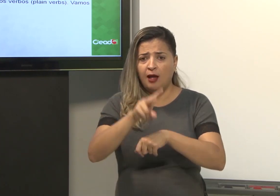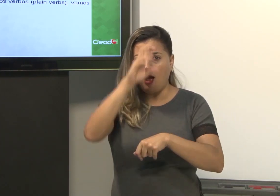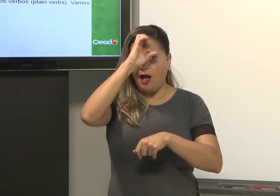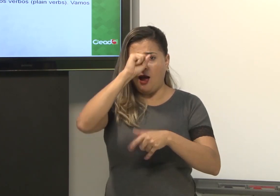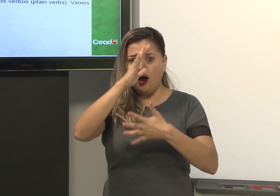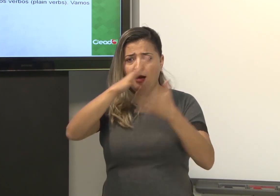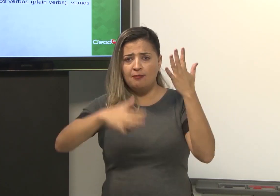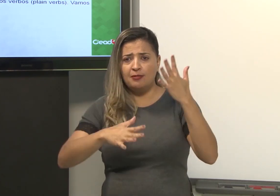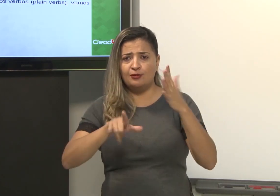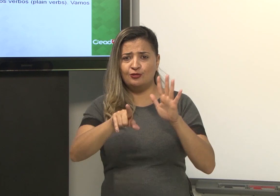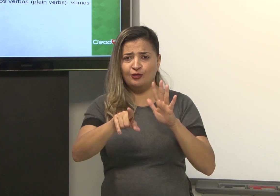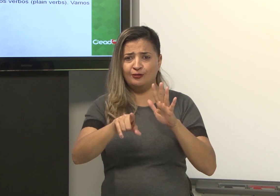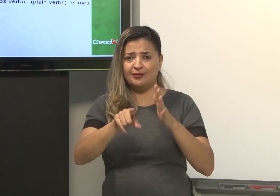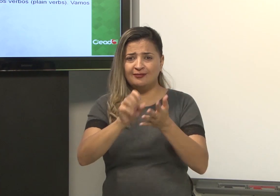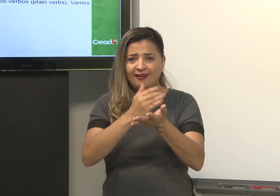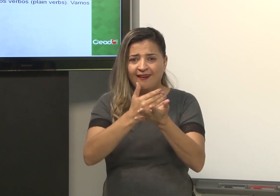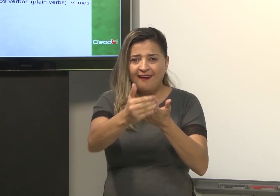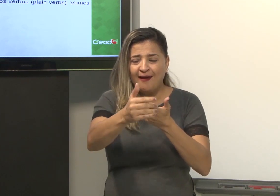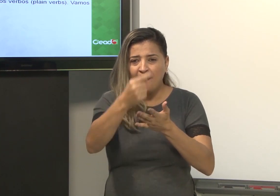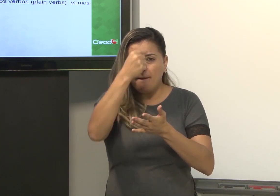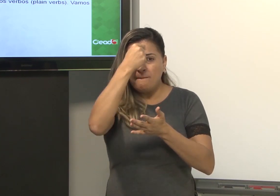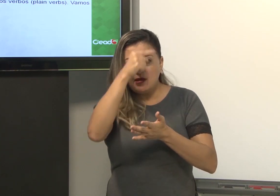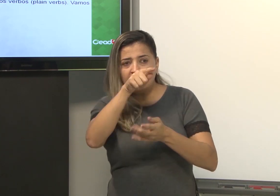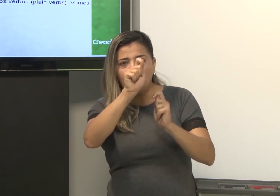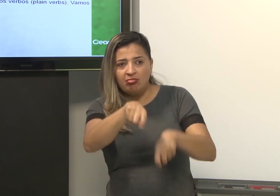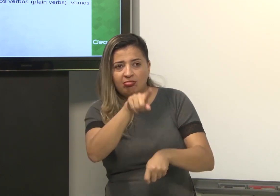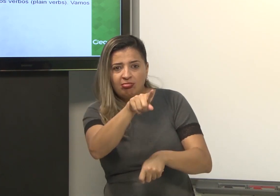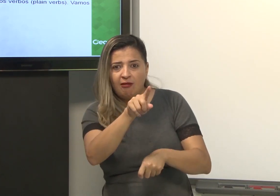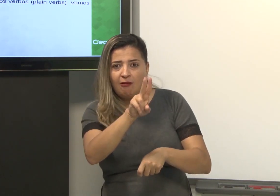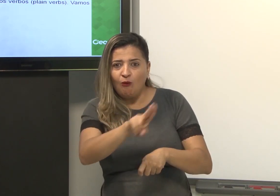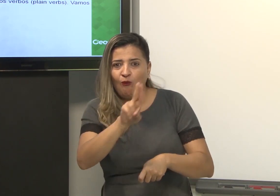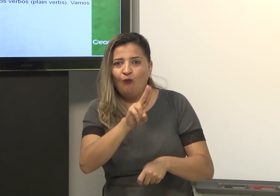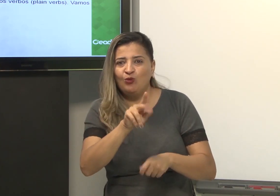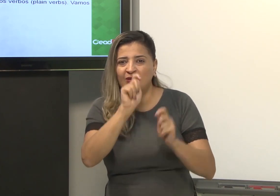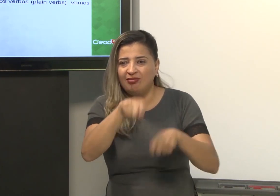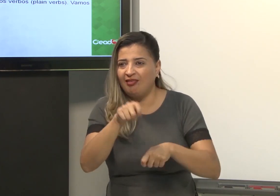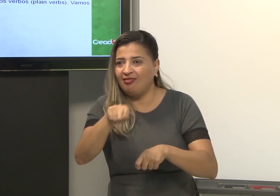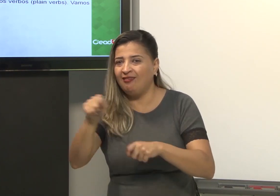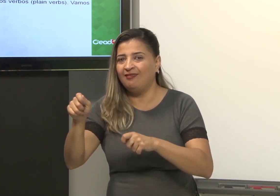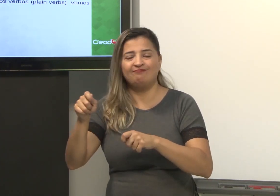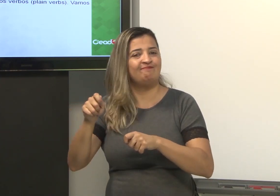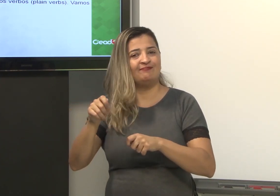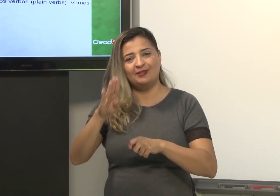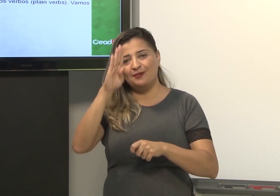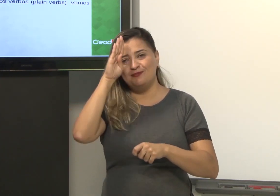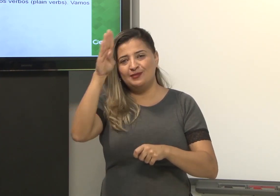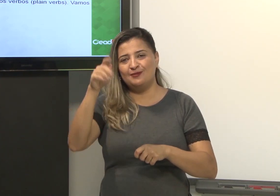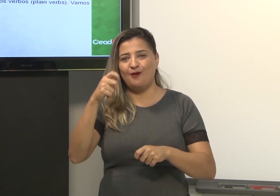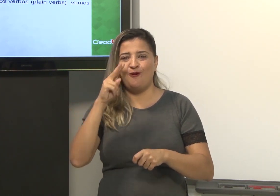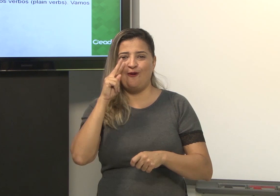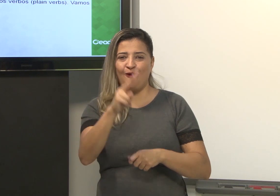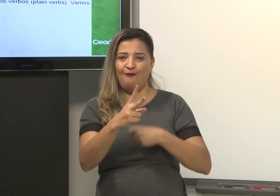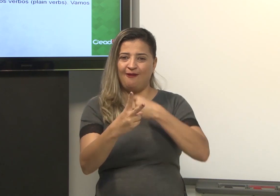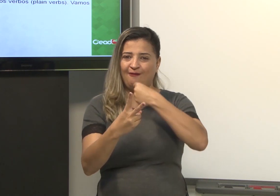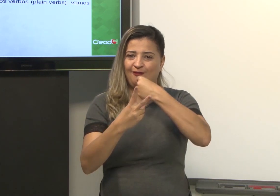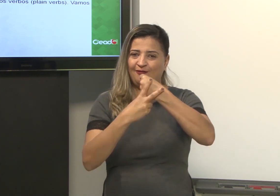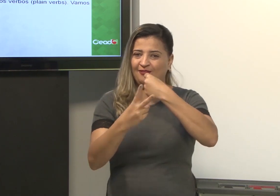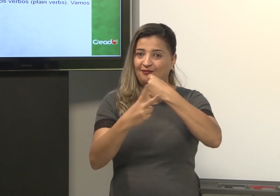um curso para aprender Libras e começa a pegar e usar sinais e algumas coisas. Não. É preciso observar,